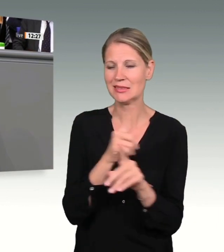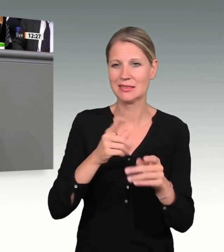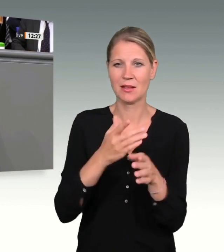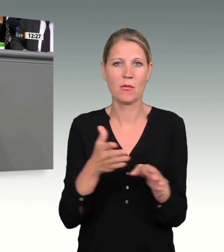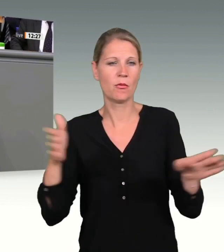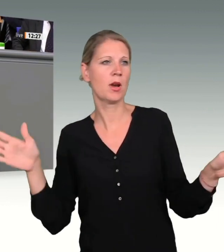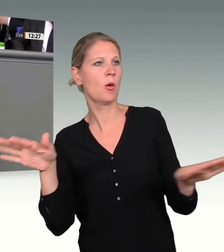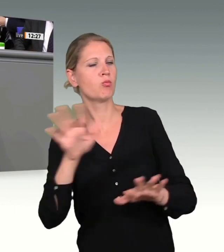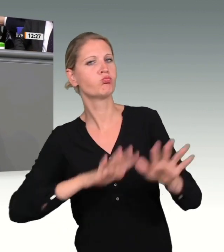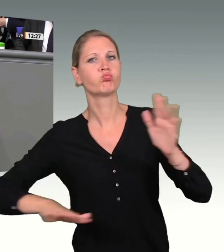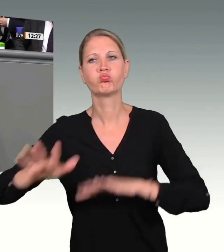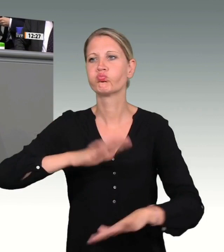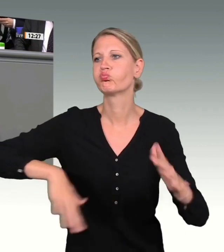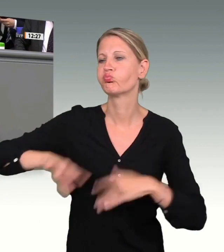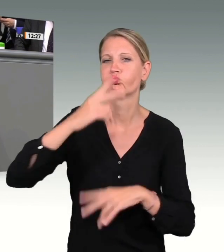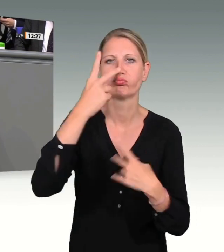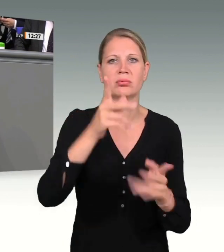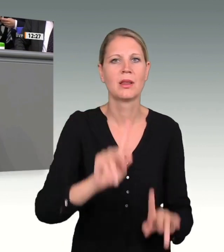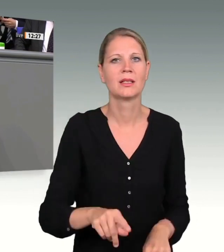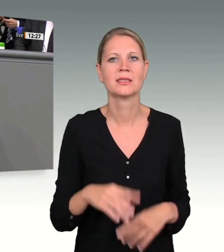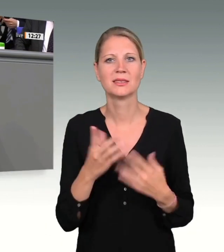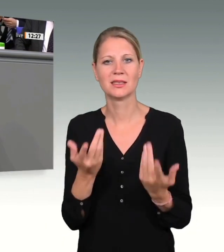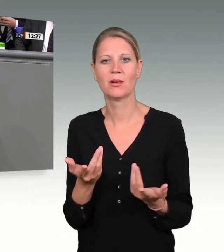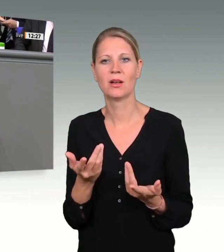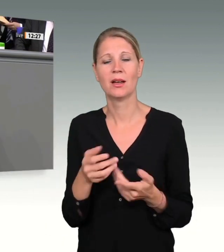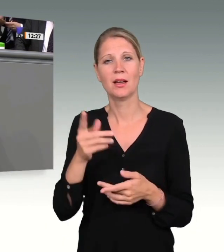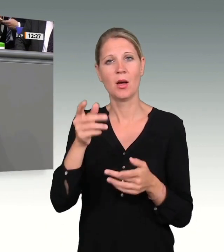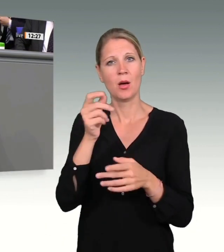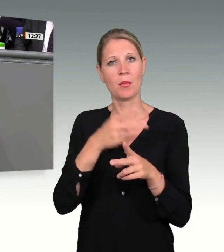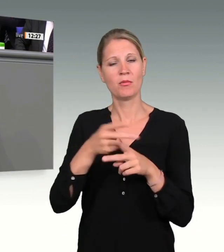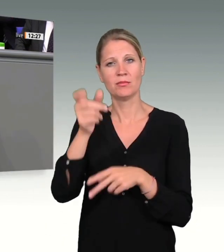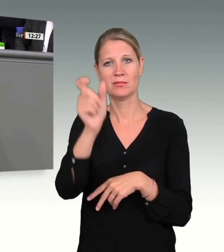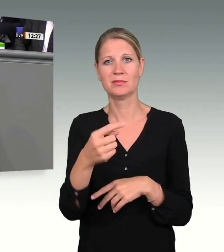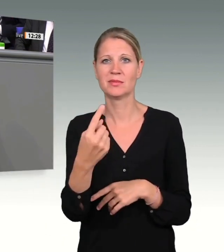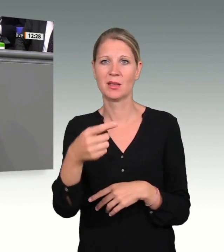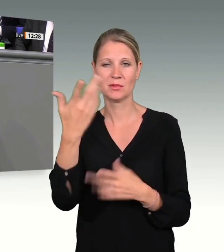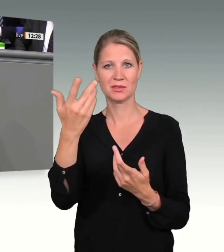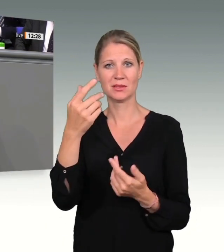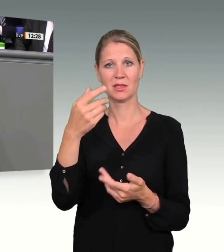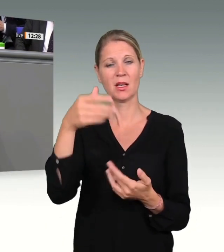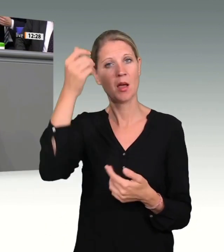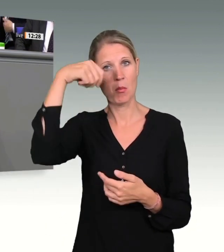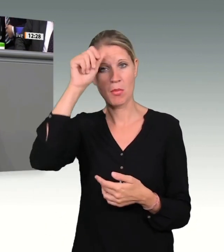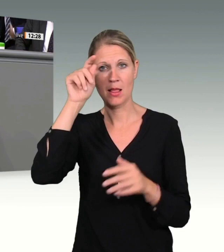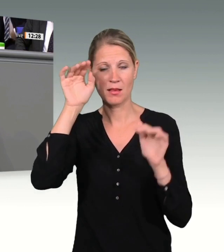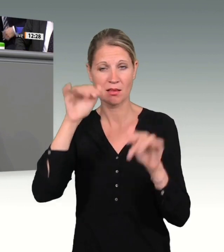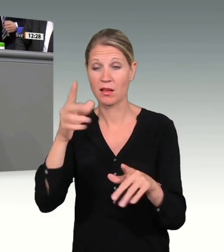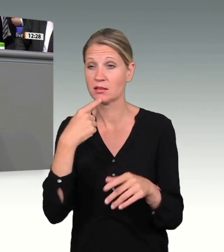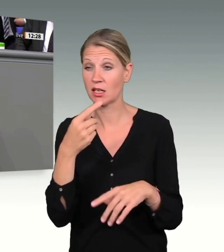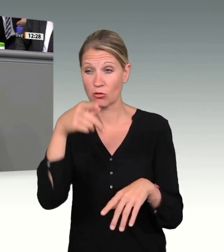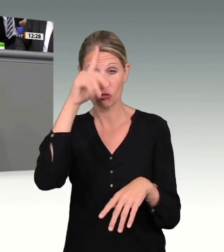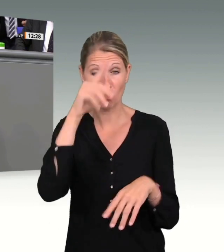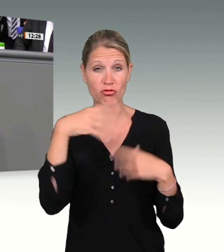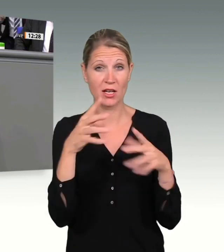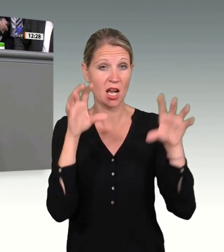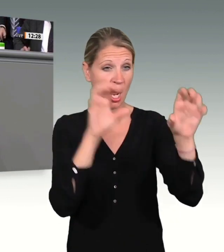Szene in Berlin kommt, sagte uns, dass er so einen Anschlag in Deutschland nicht für möglich gehalten hätte. Er ist dabei möglich geworden. An